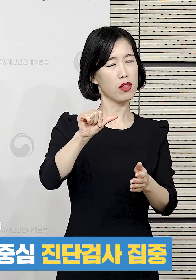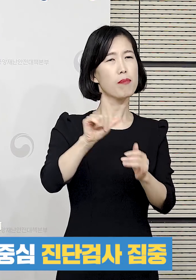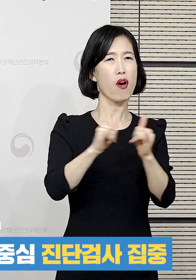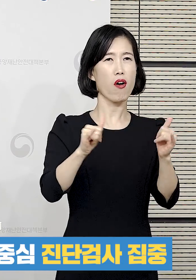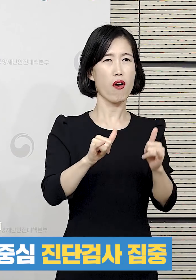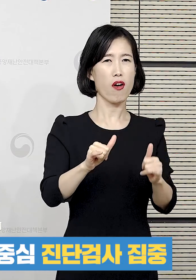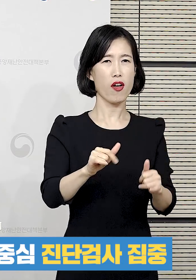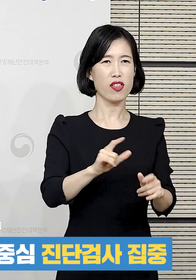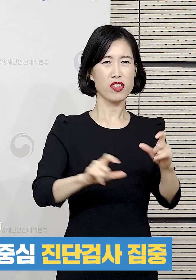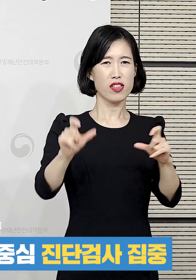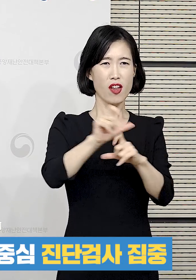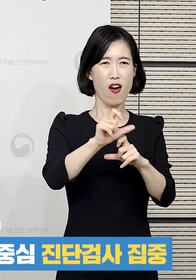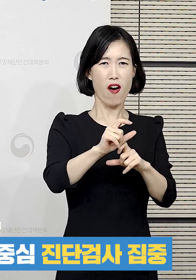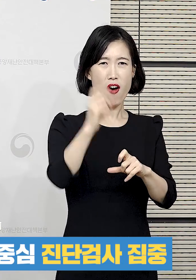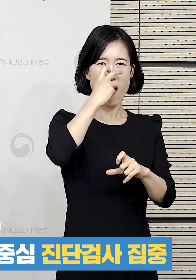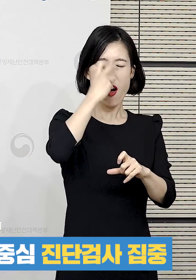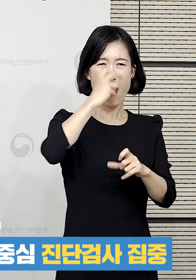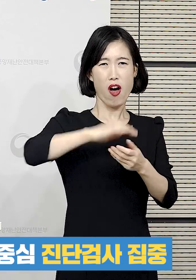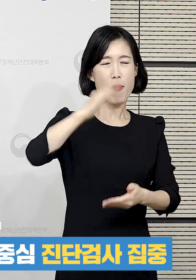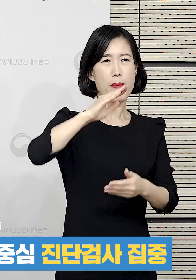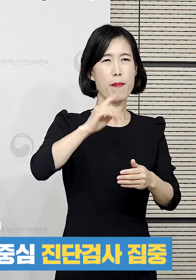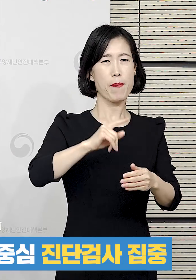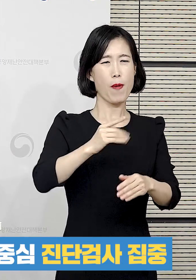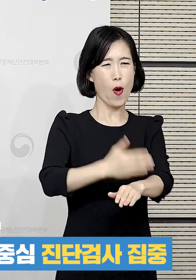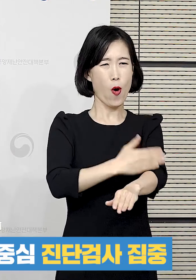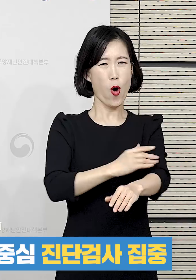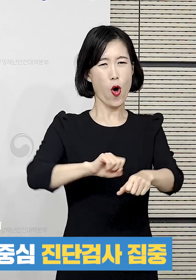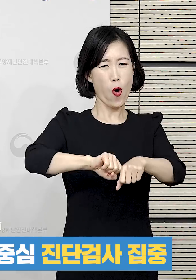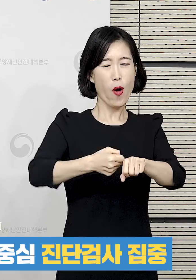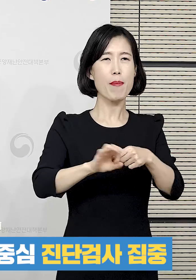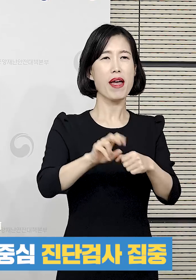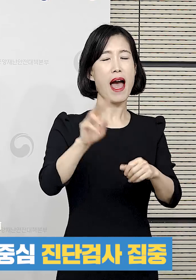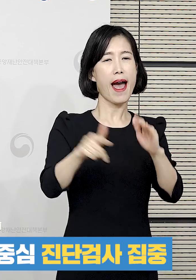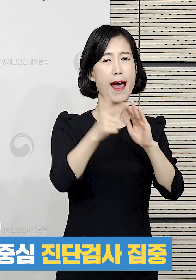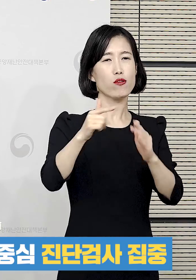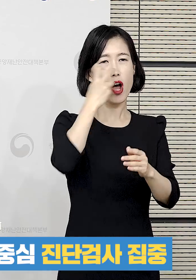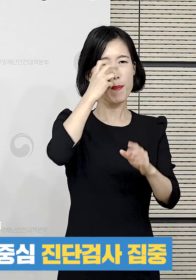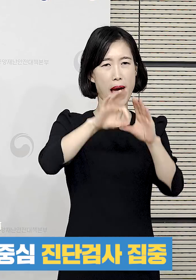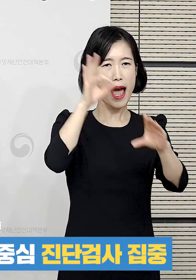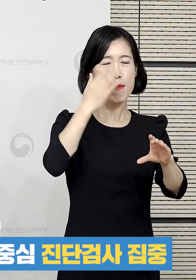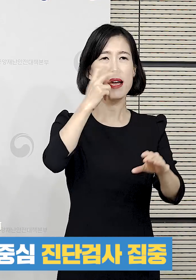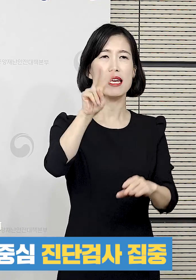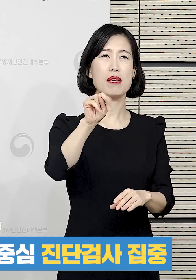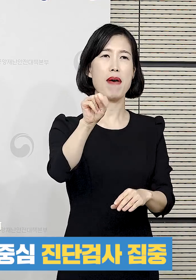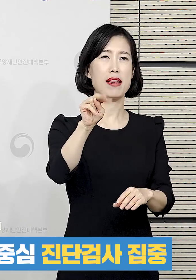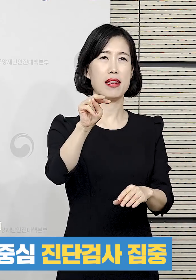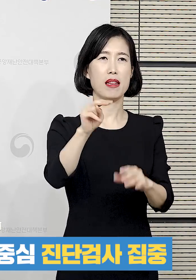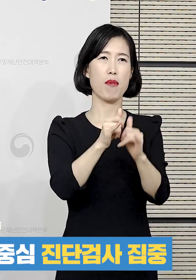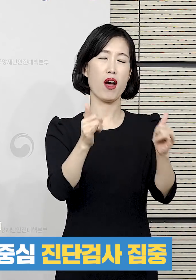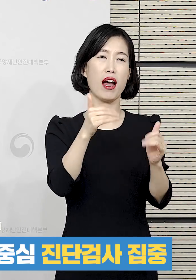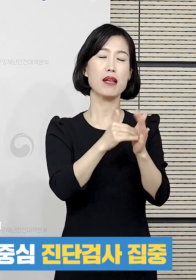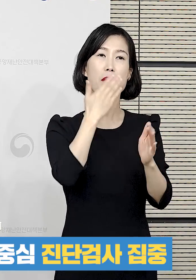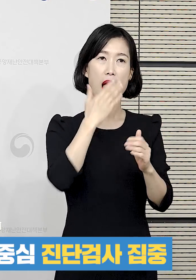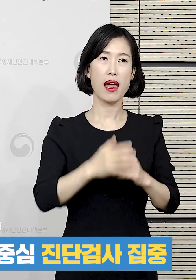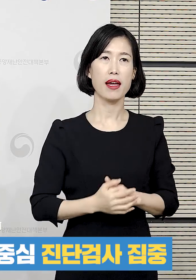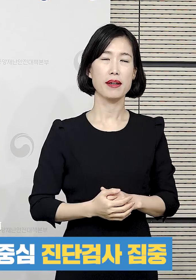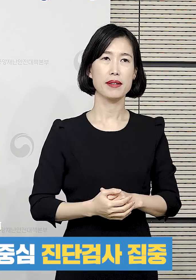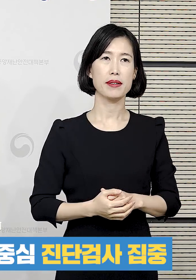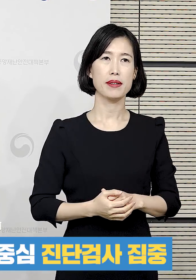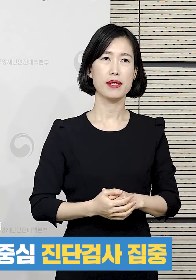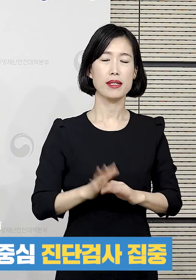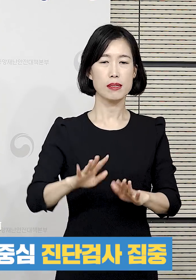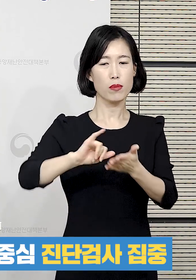,000건 그리고 아마 맥시멈까지 저희가 검사를 하기 시작하면 하루에 2만 건 정도를 할 수 있을 거라고 보고 있는 중입니다. 현재 지금 저희가